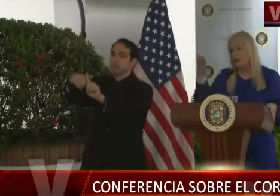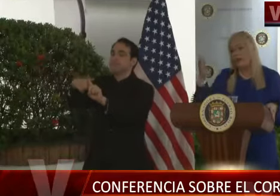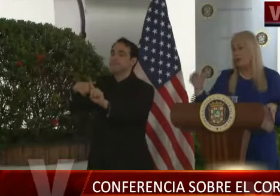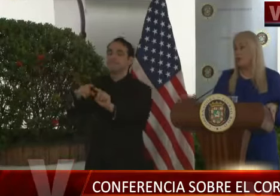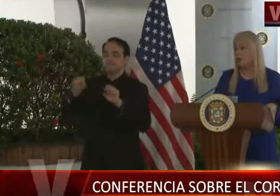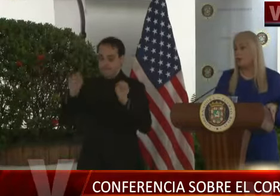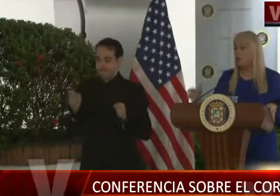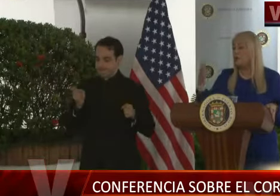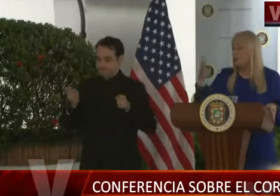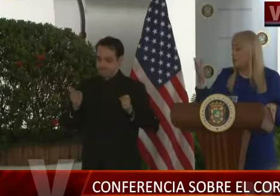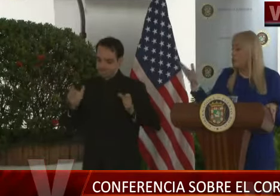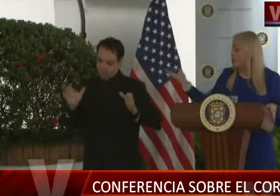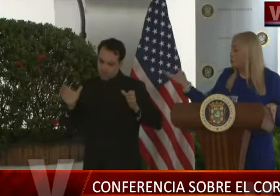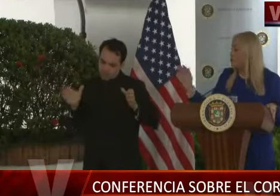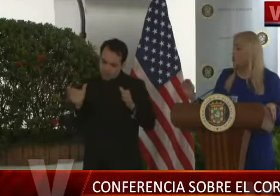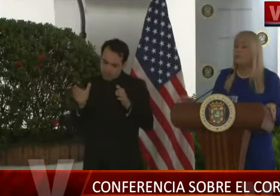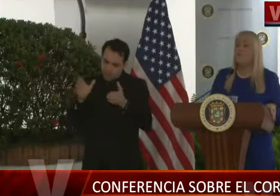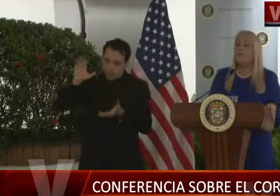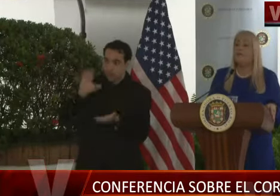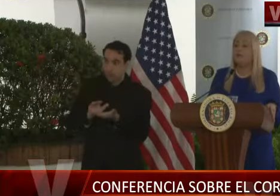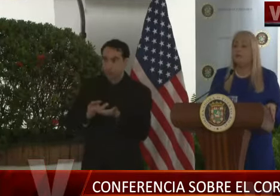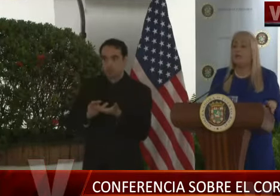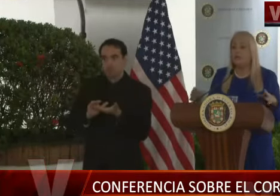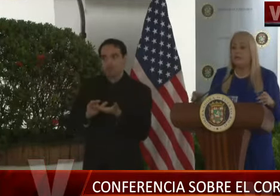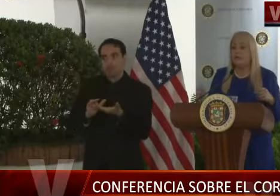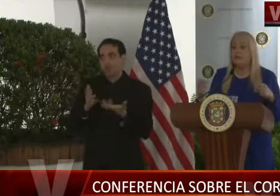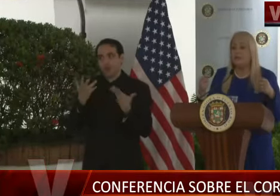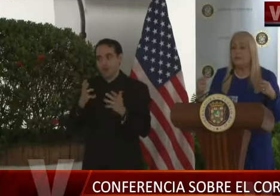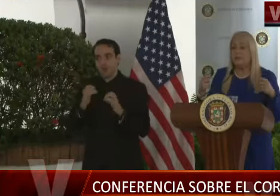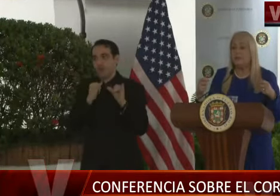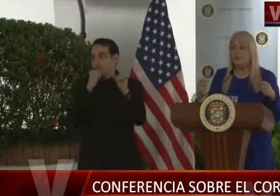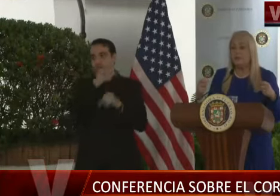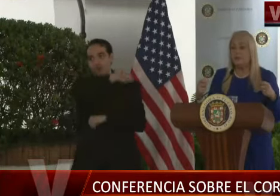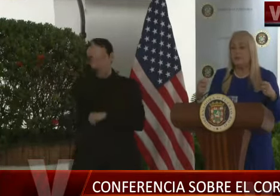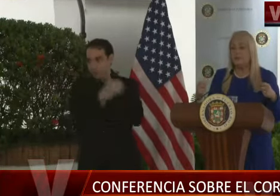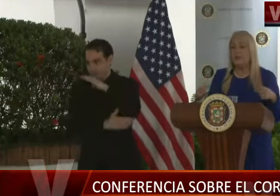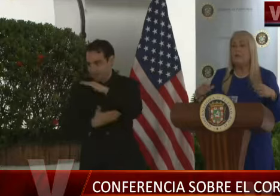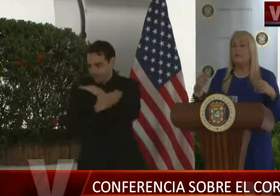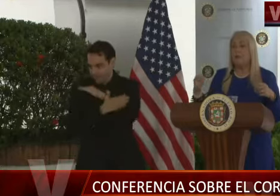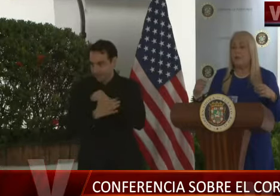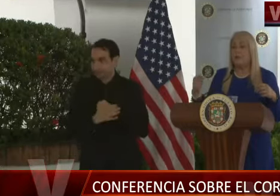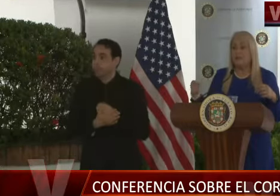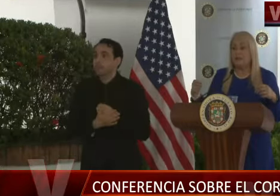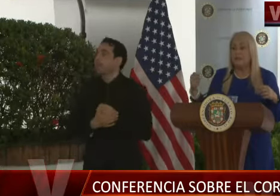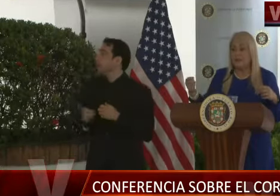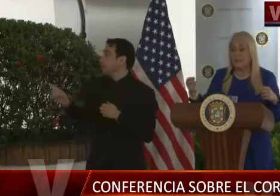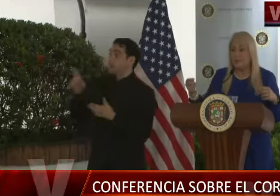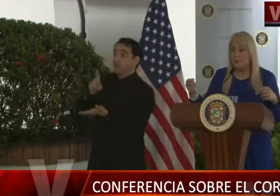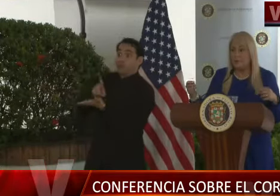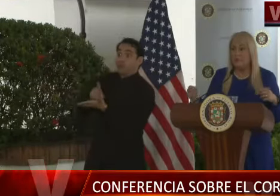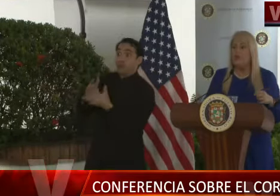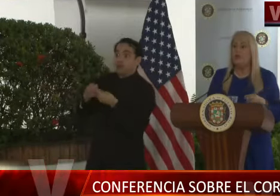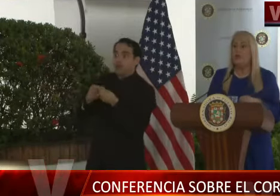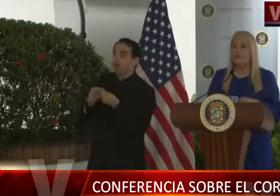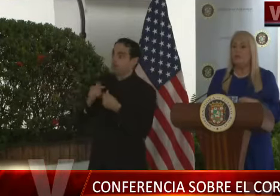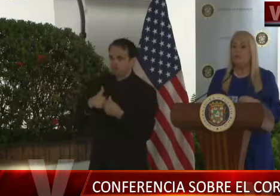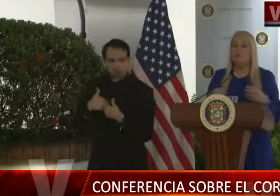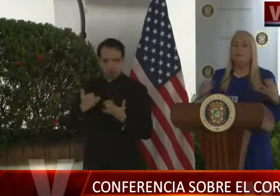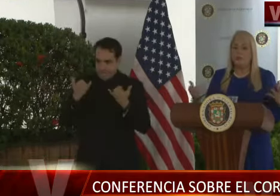lleguemos a lo que ha ocurrido. Y como dijo el doctor Santana, precisamente por eso, ¿verdad?, porque hemos tomado las medidas a tiempo,